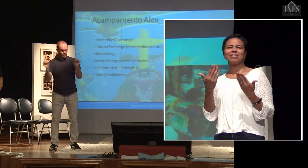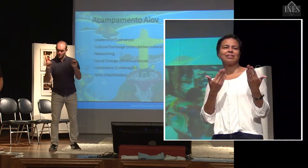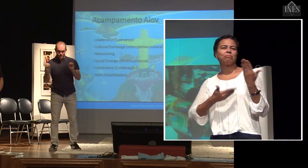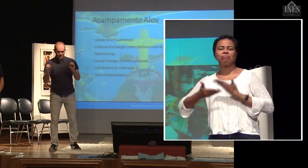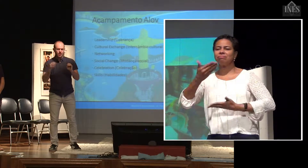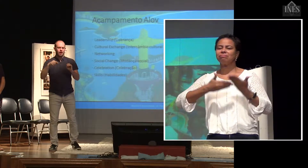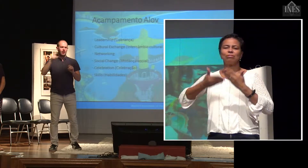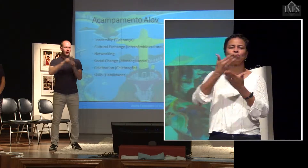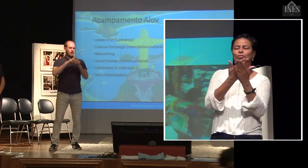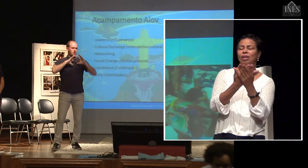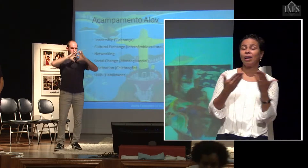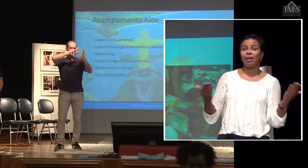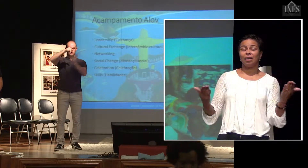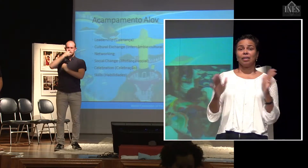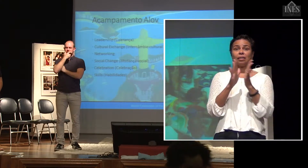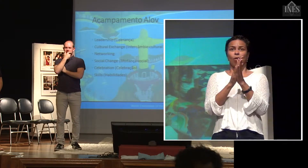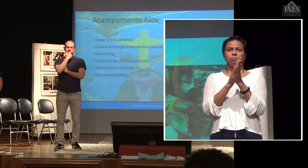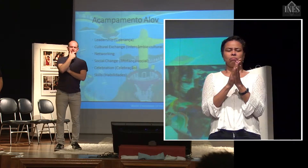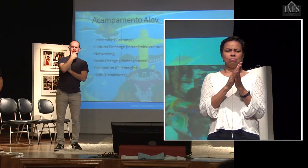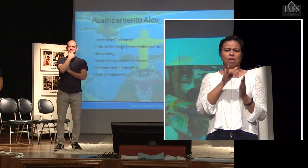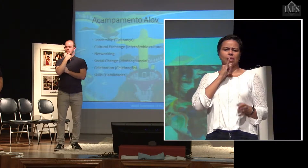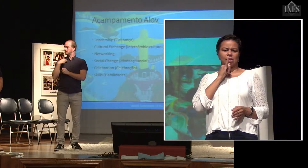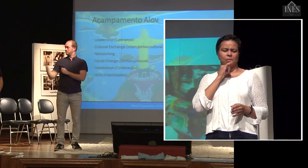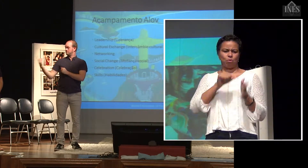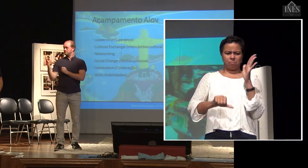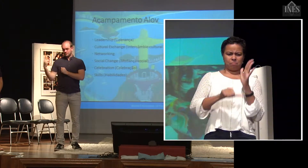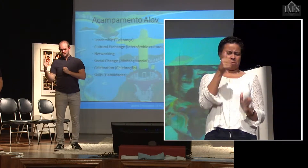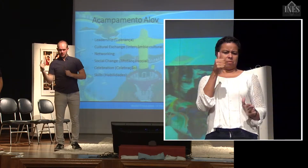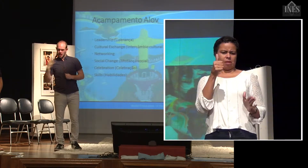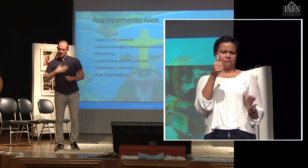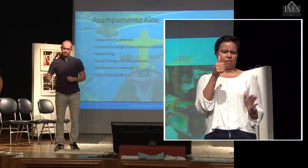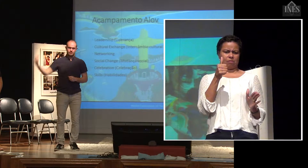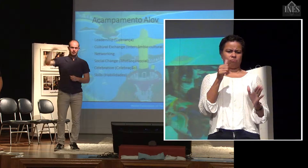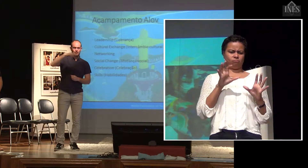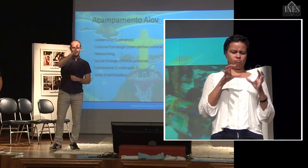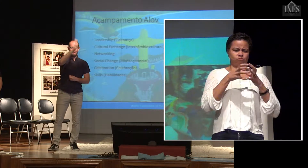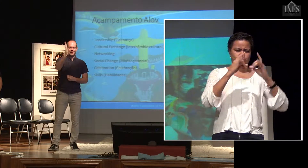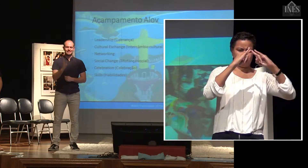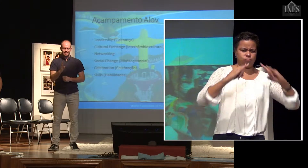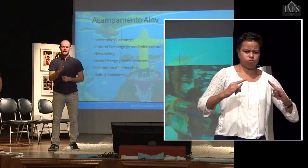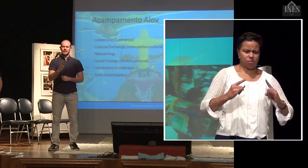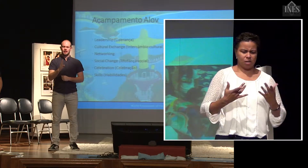acampamento, é a gente pensar como seria se não tivesse um encontro como esse. Por exemplo, se a gente não viesse